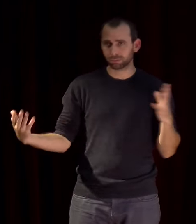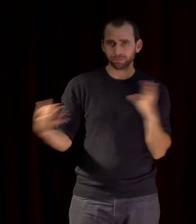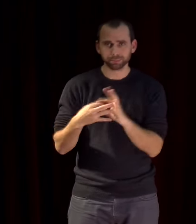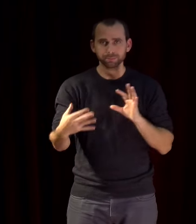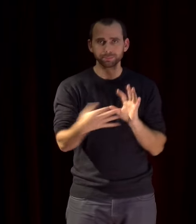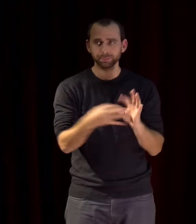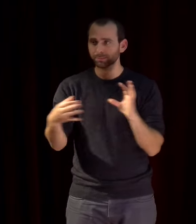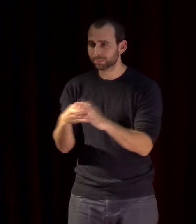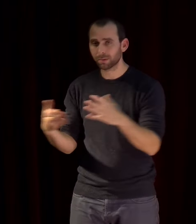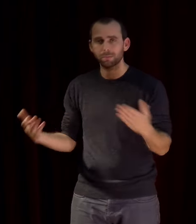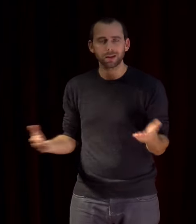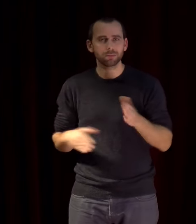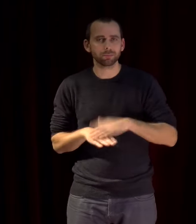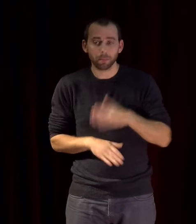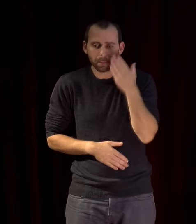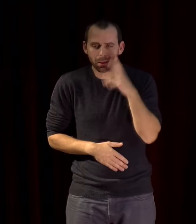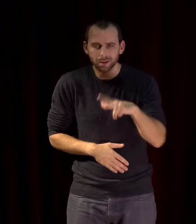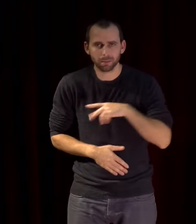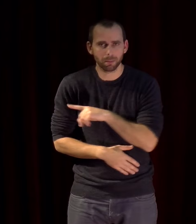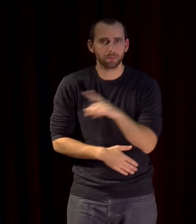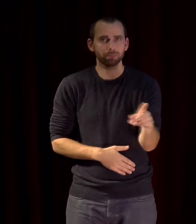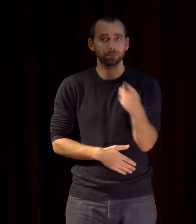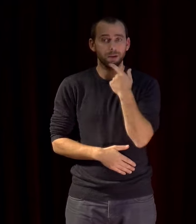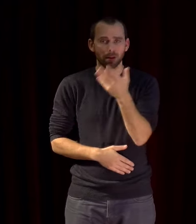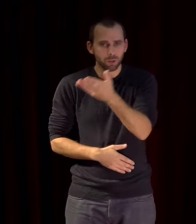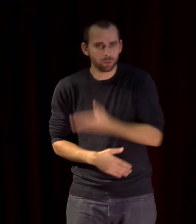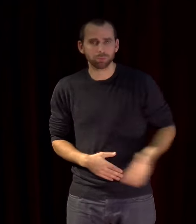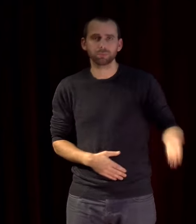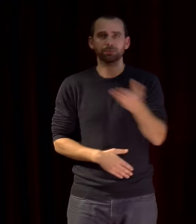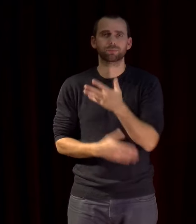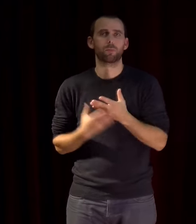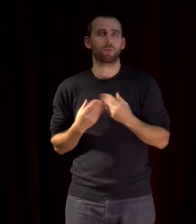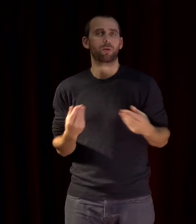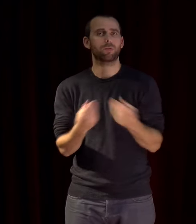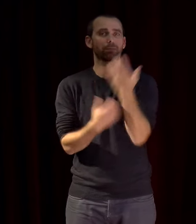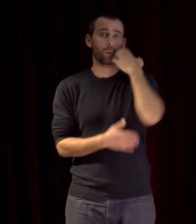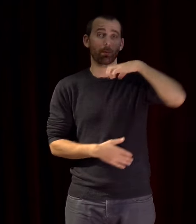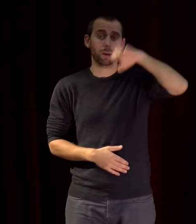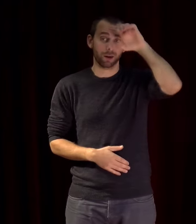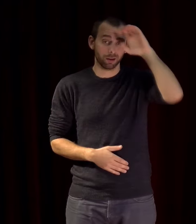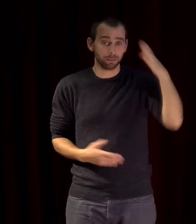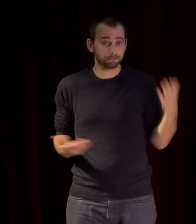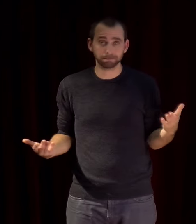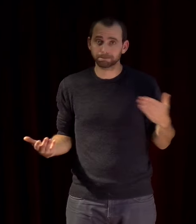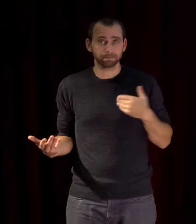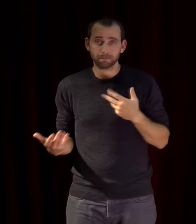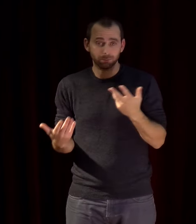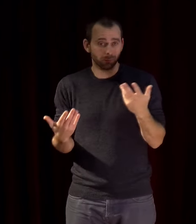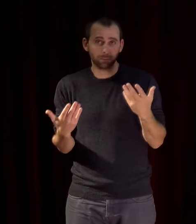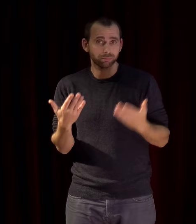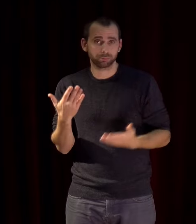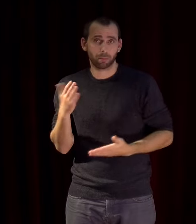cette mer là nous serions restés dans la barbarie primitive donc la Méditerranée est